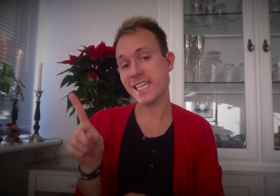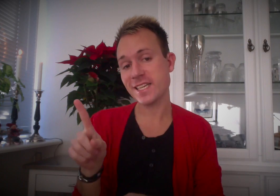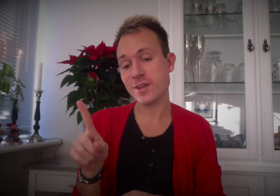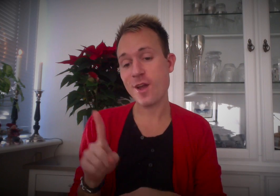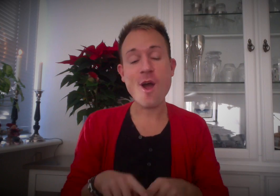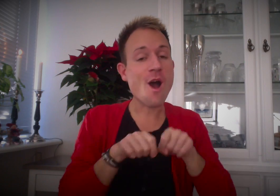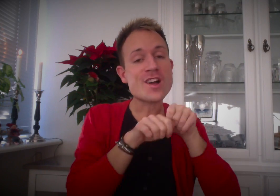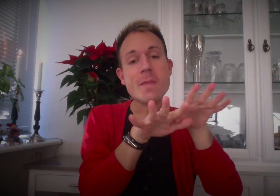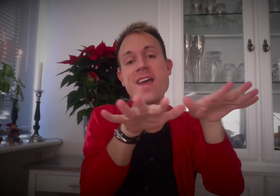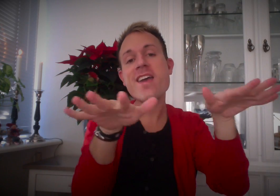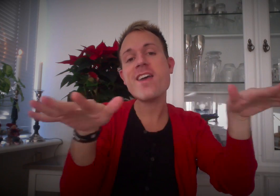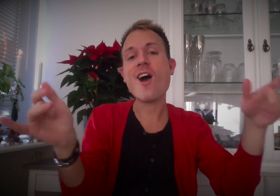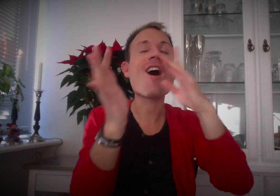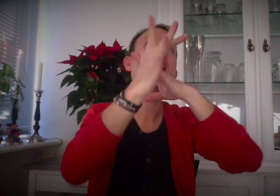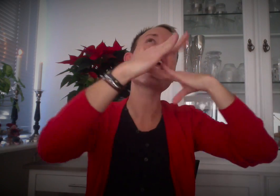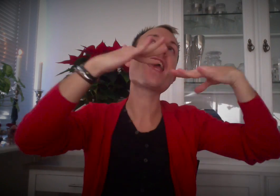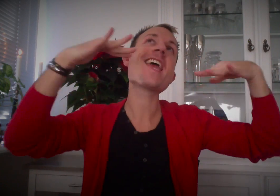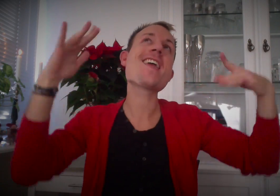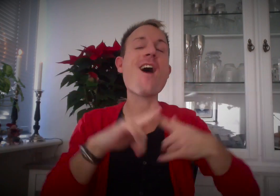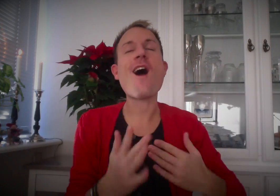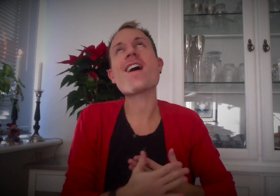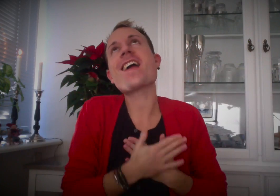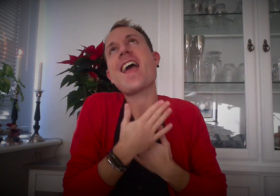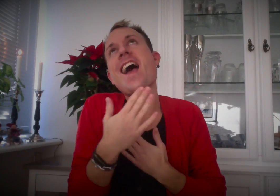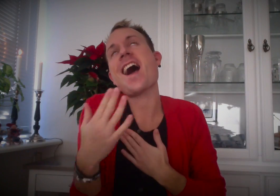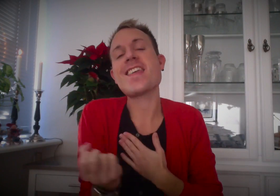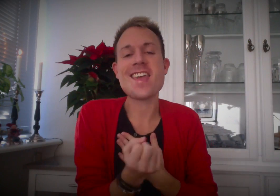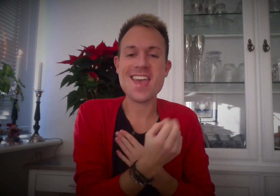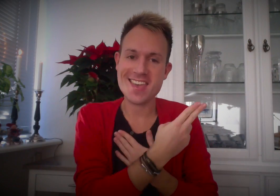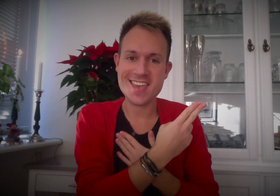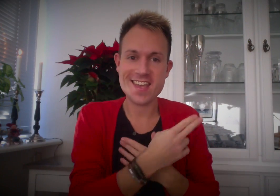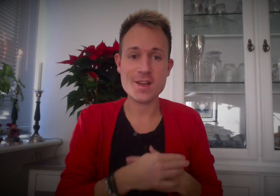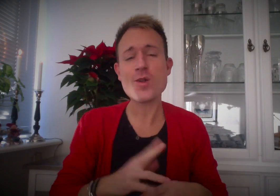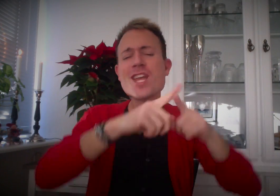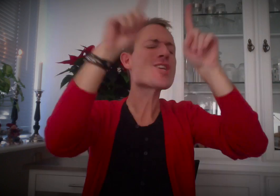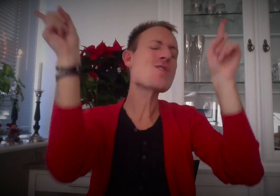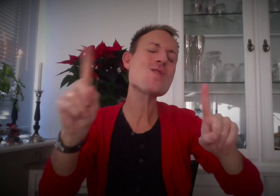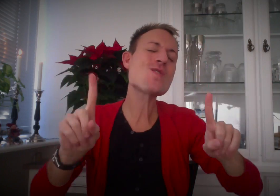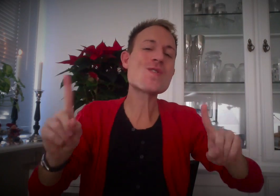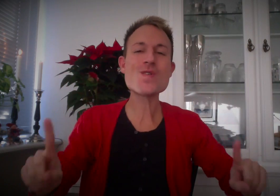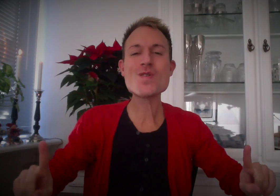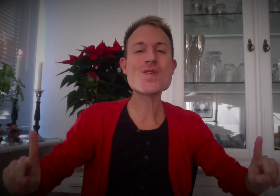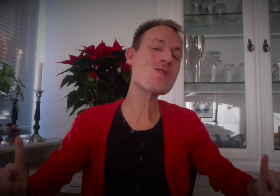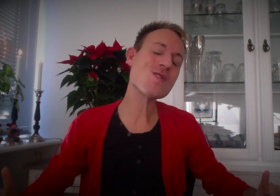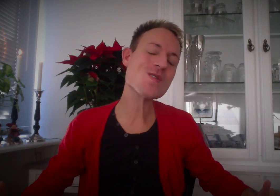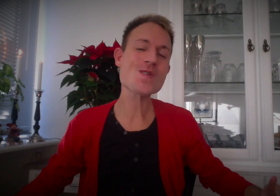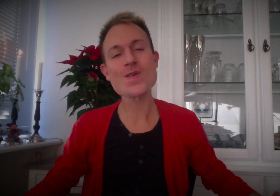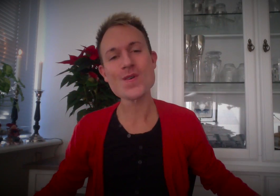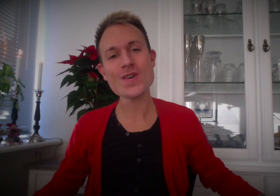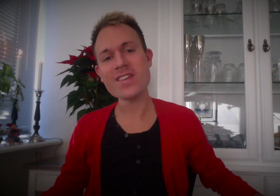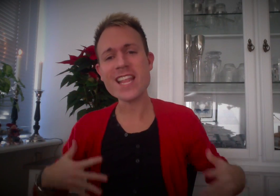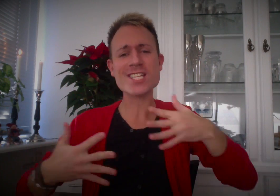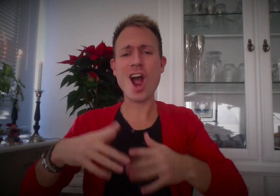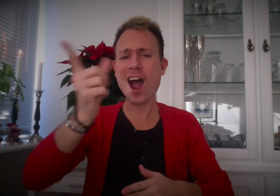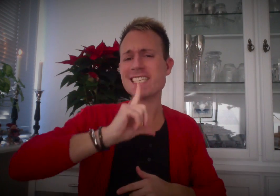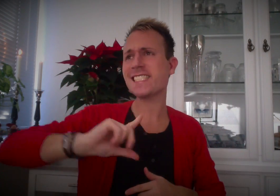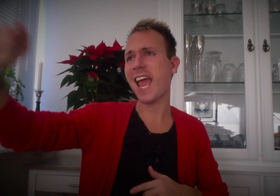tænkt? Og spreder glæde og kærlighed Nu er det jul, vi danser afsted